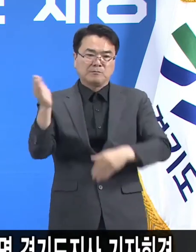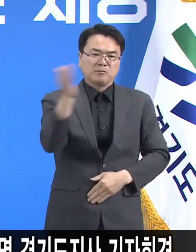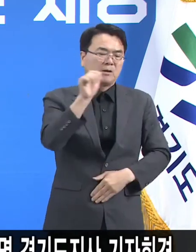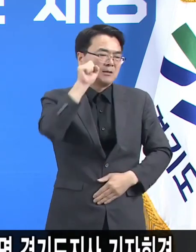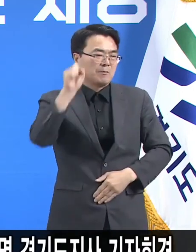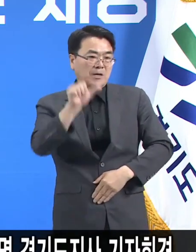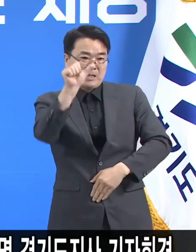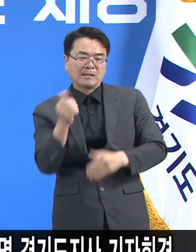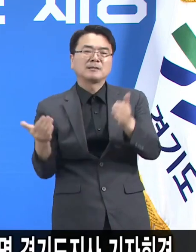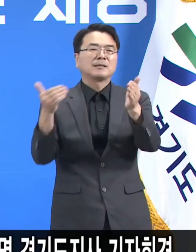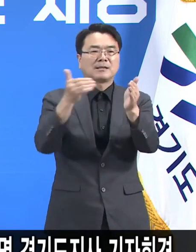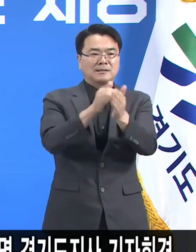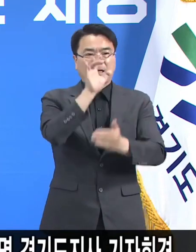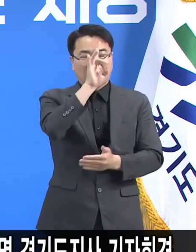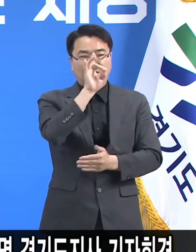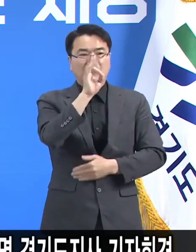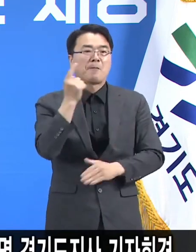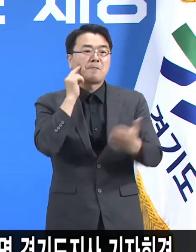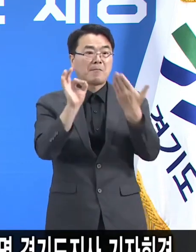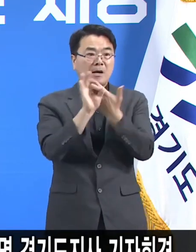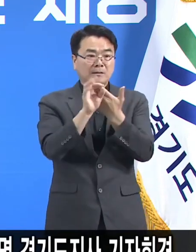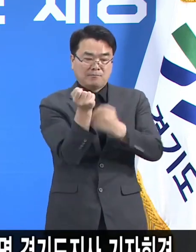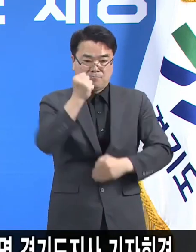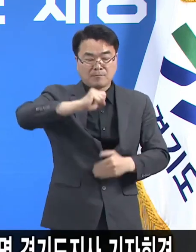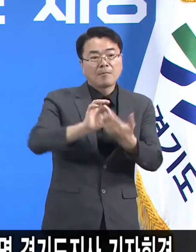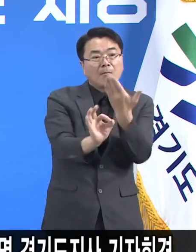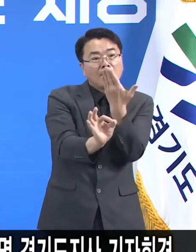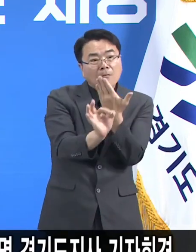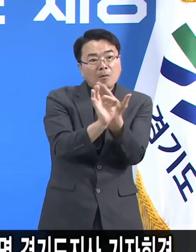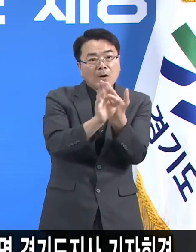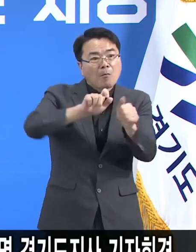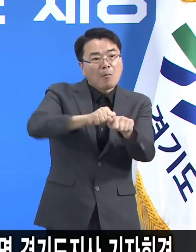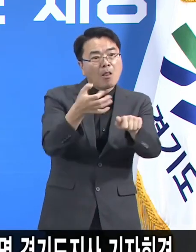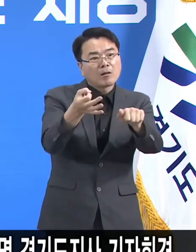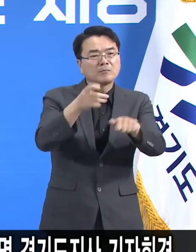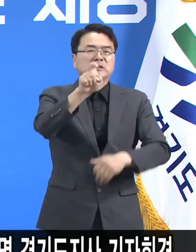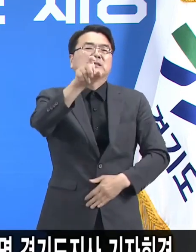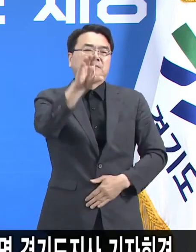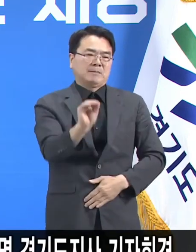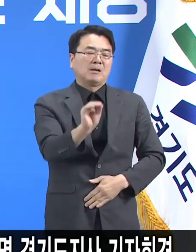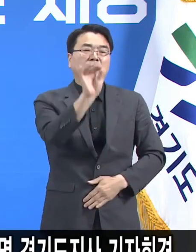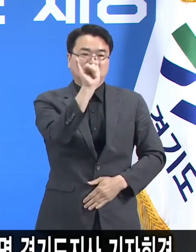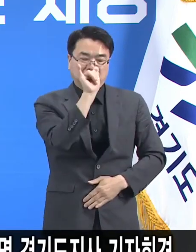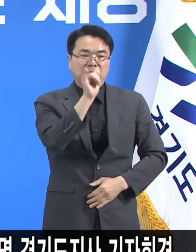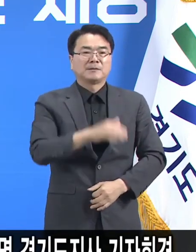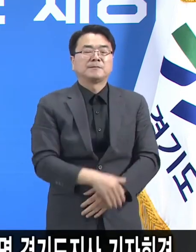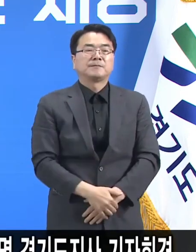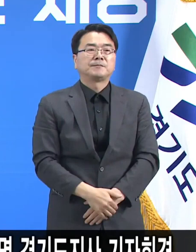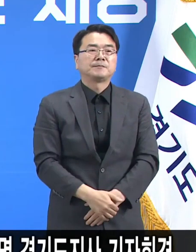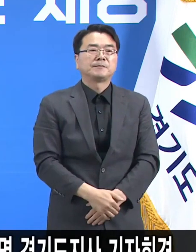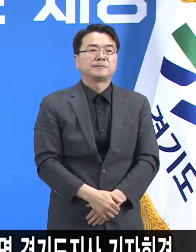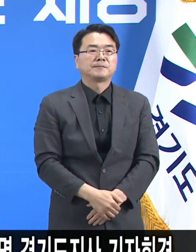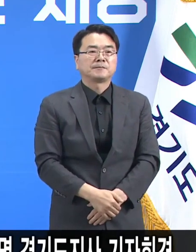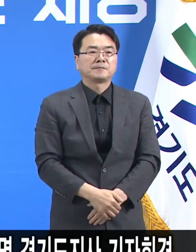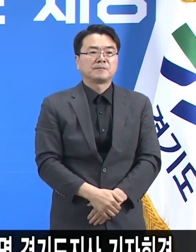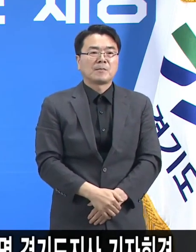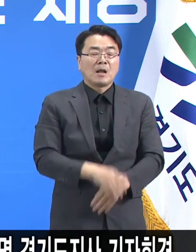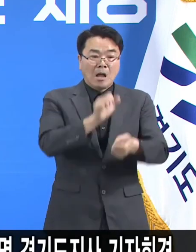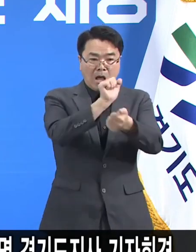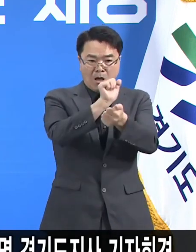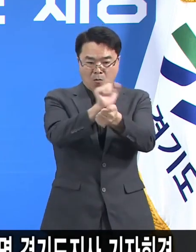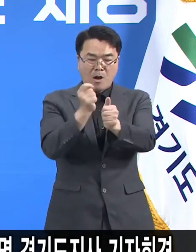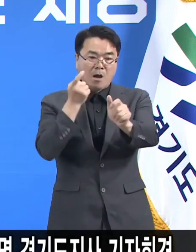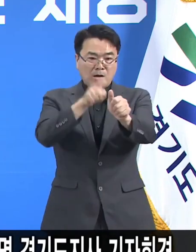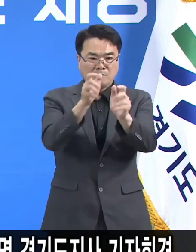새벽 5시까지이고 위반하시면 10만원의 과태료가 부과됩니다. 확진자